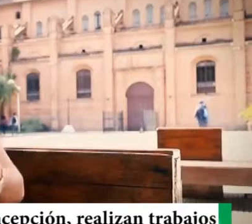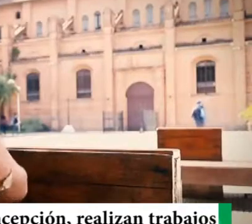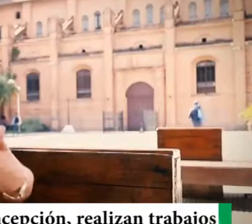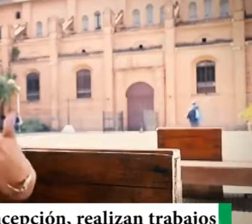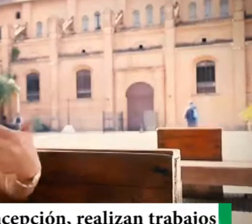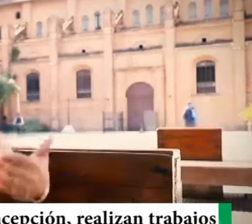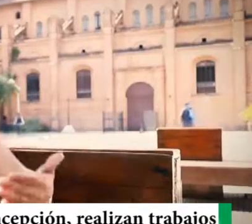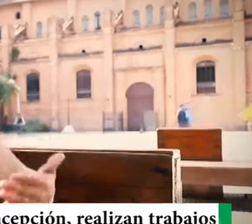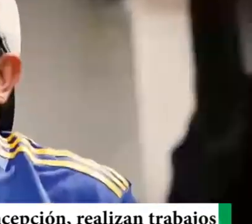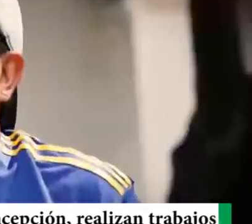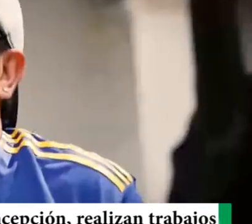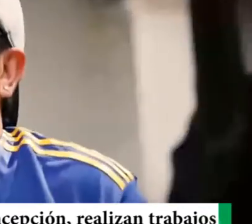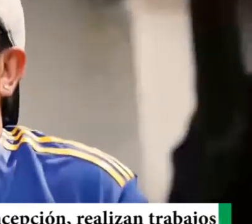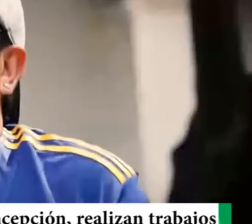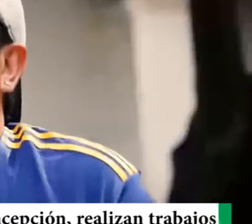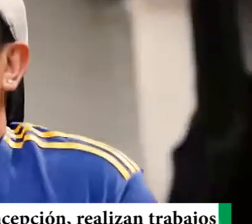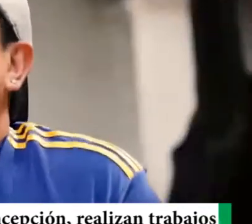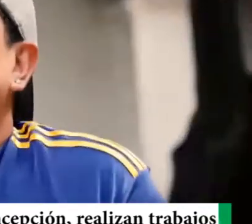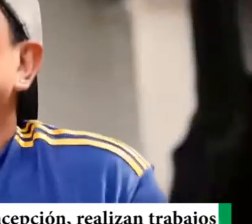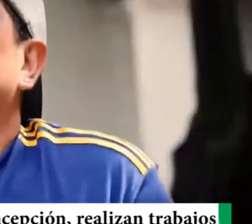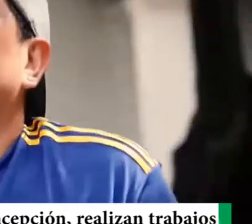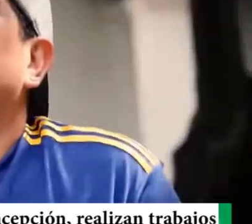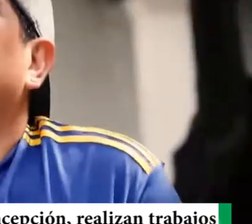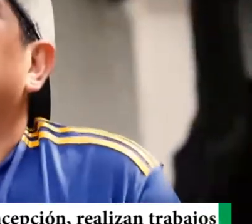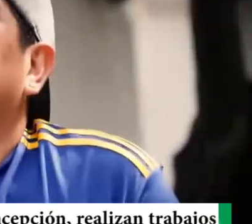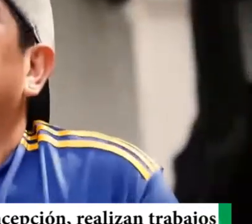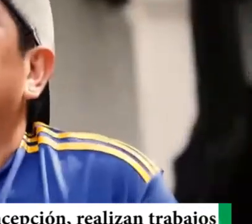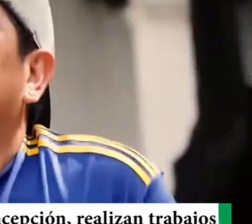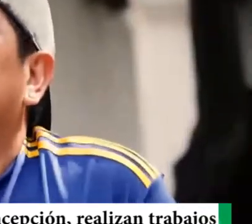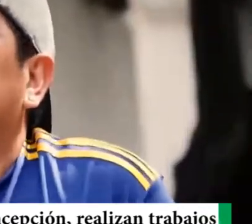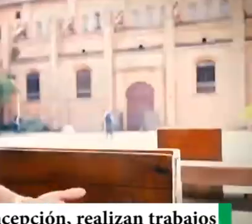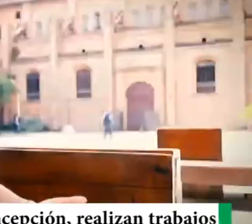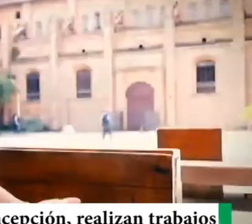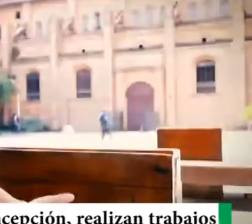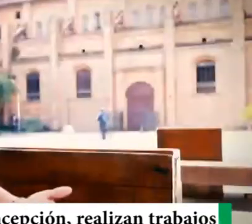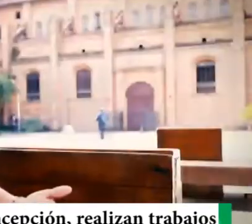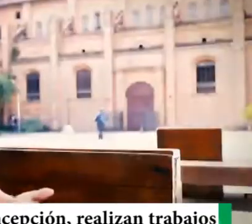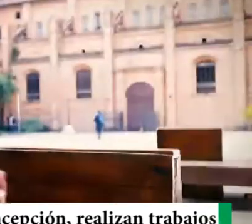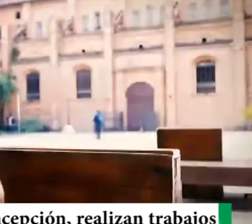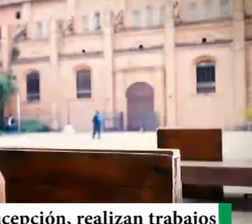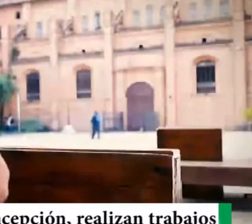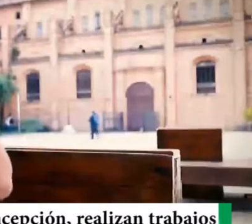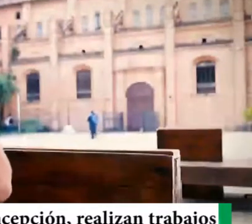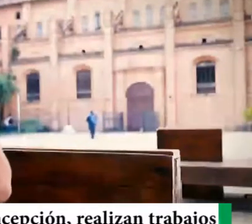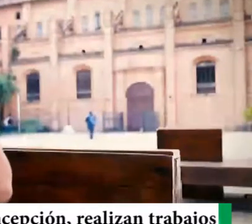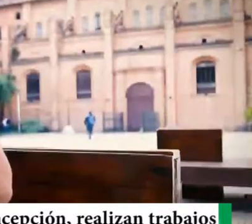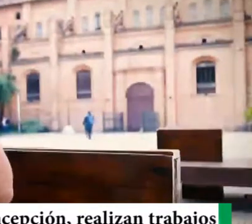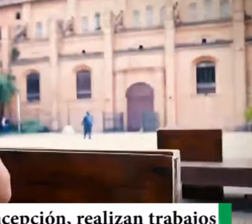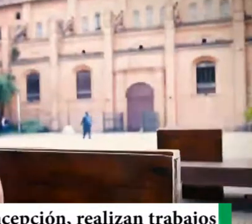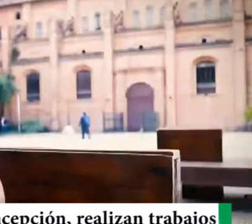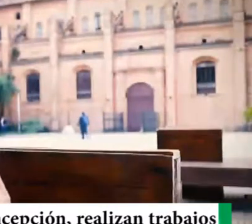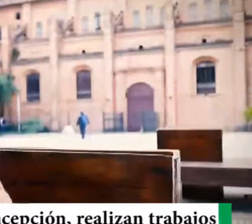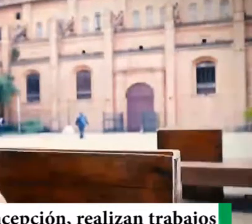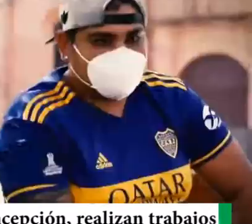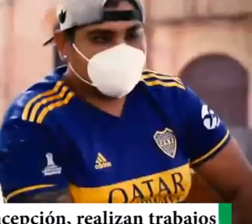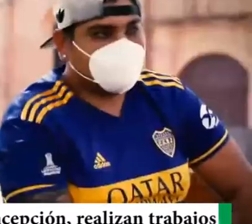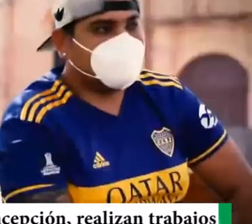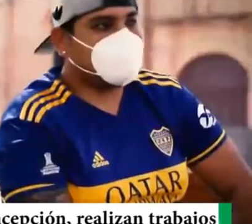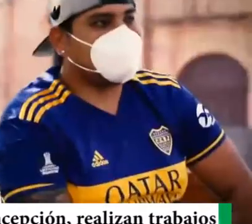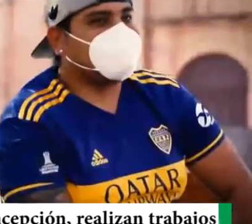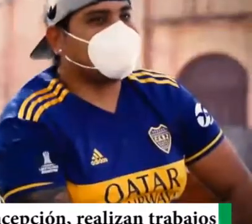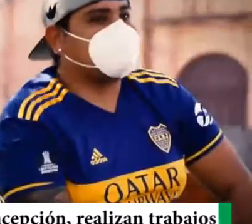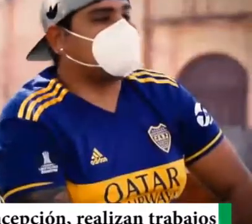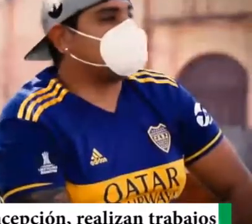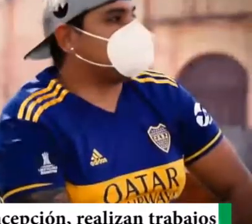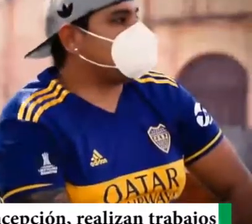verlo todos los días, postrado en la cama, y ya los últimos tres días, ya él prácticamente, no respiraba